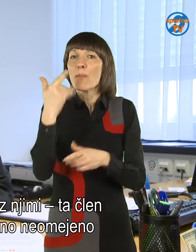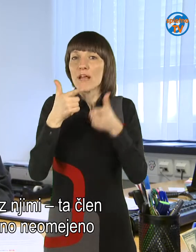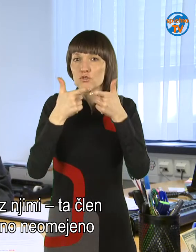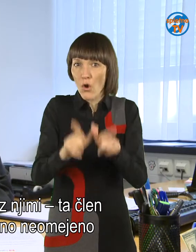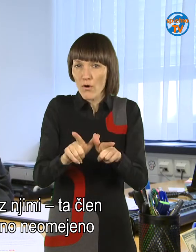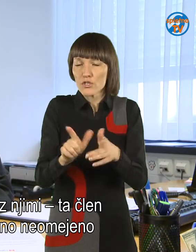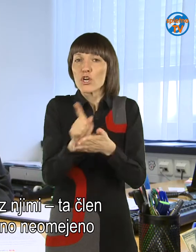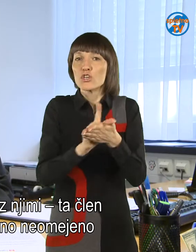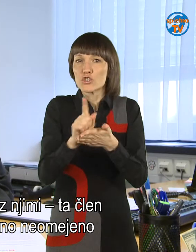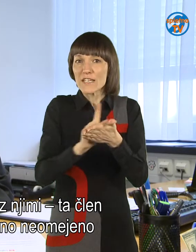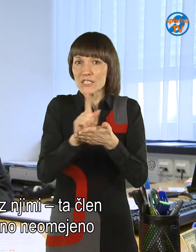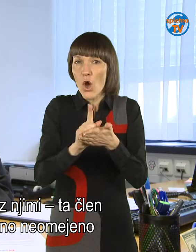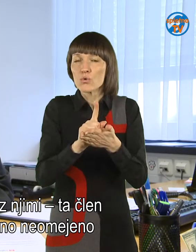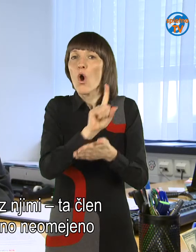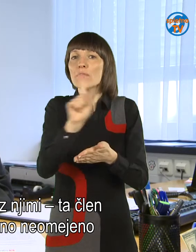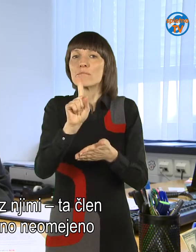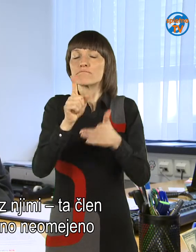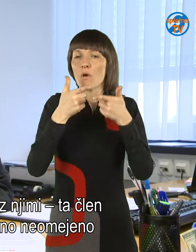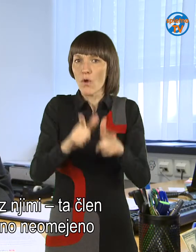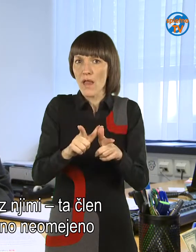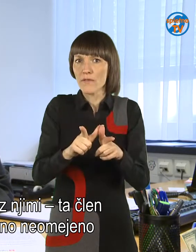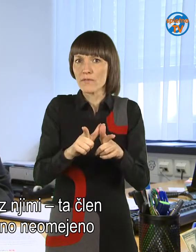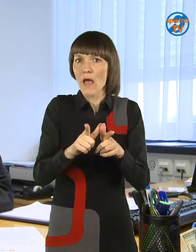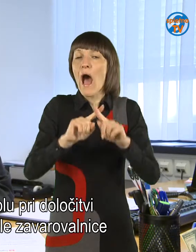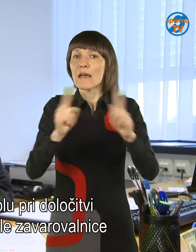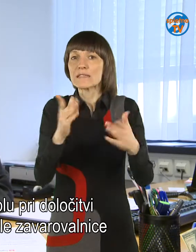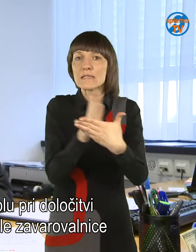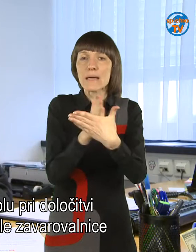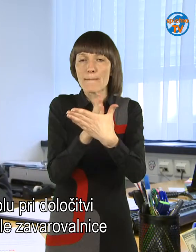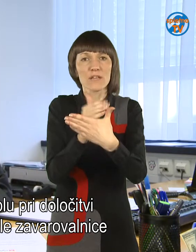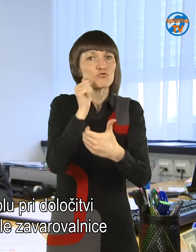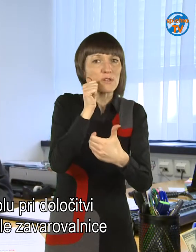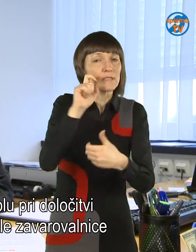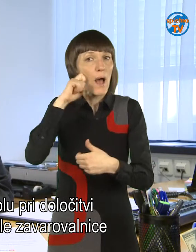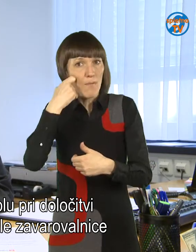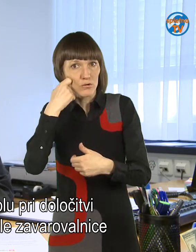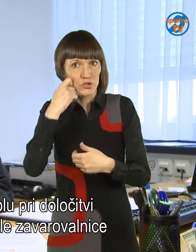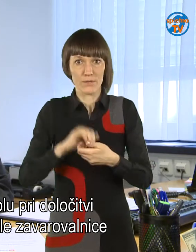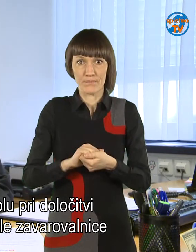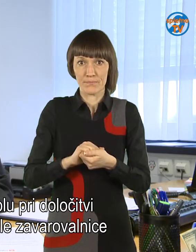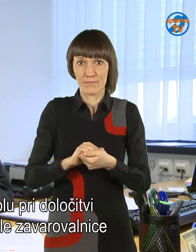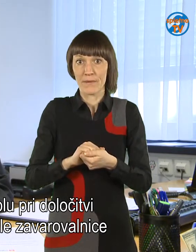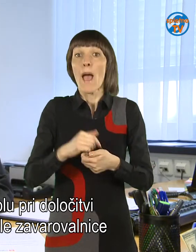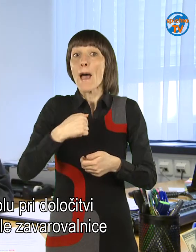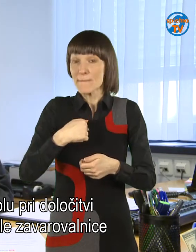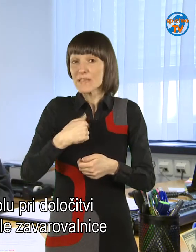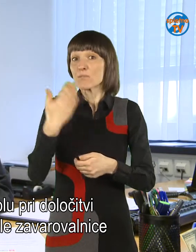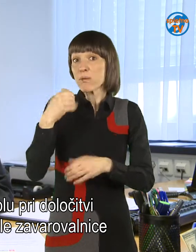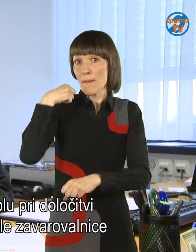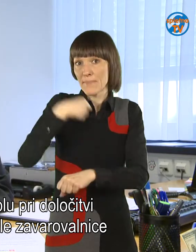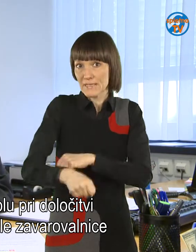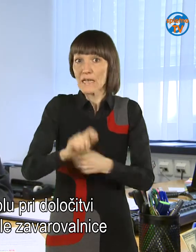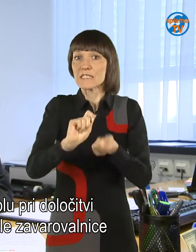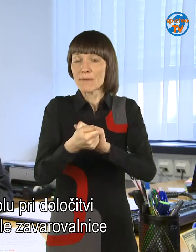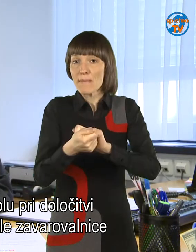časovno neomejeno razlikovanje po spolu pri določitvi premije. Tako da smo bile zavarovanjice Evropske unije presidenje prenoviti pa